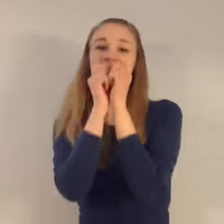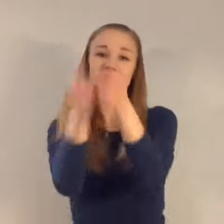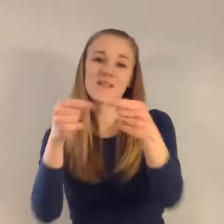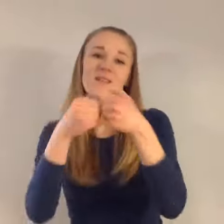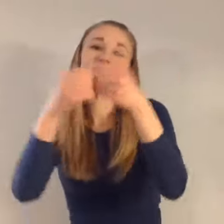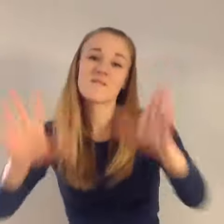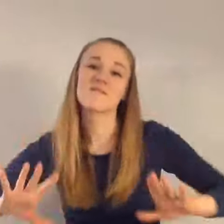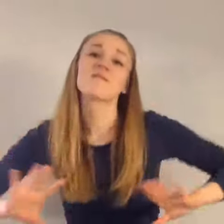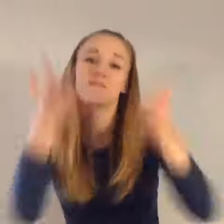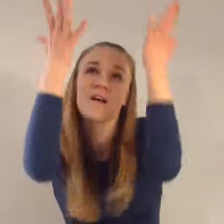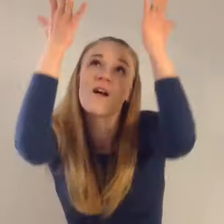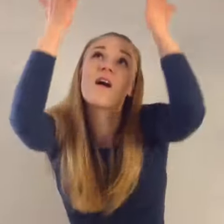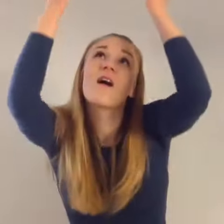Kyllä elässä on.